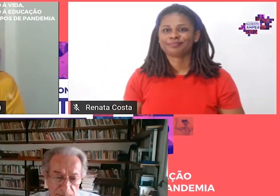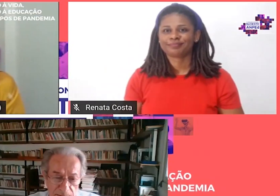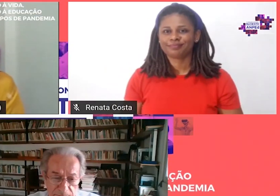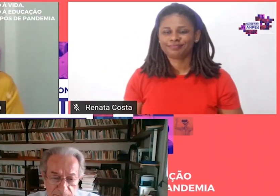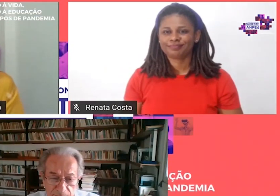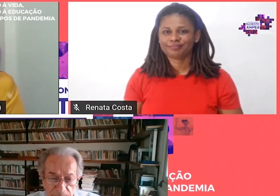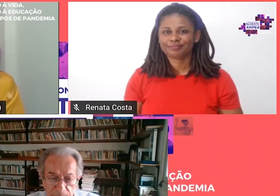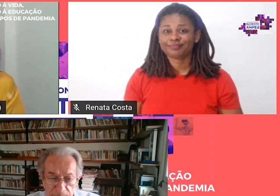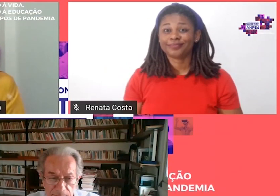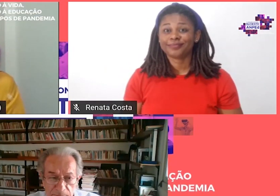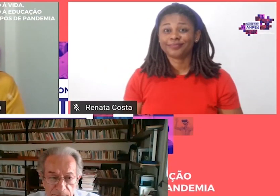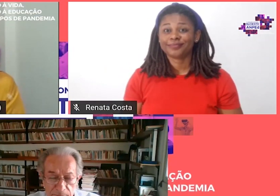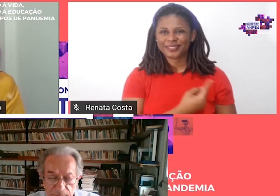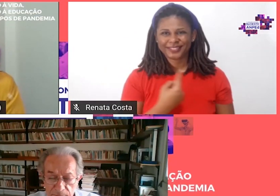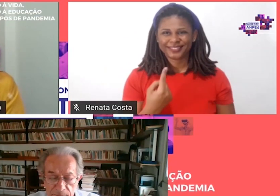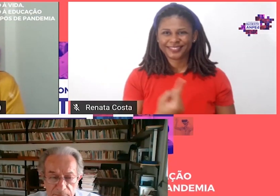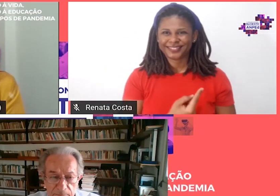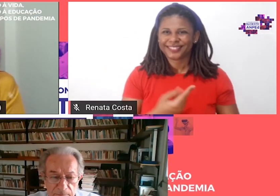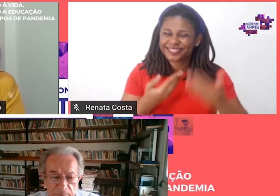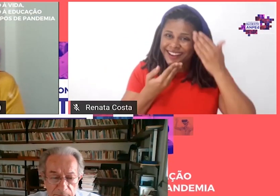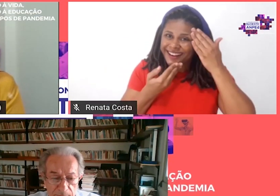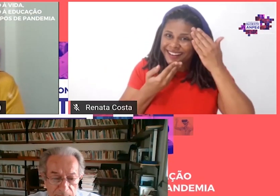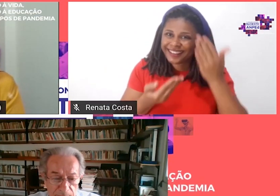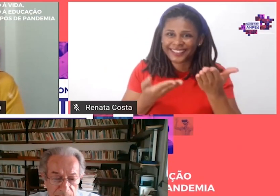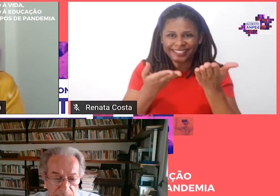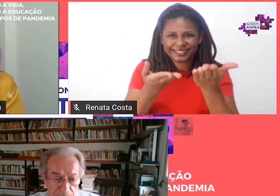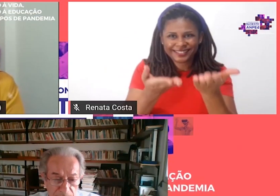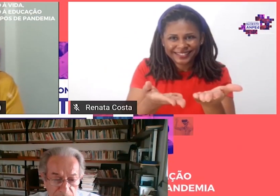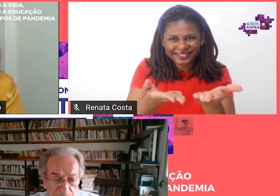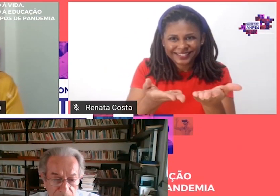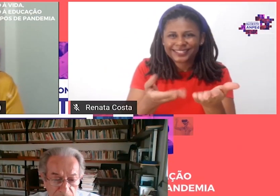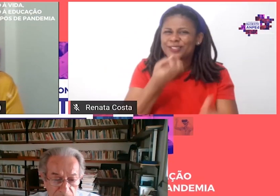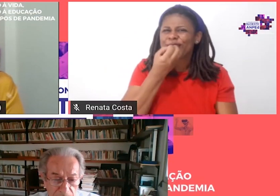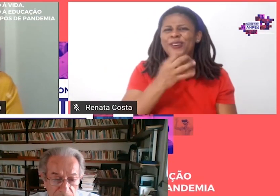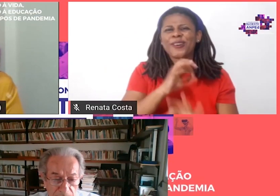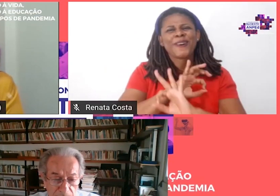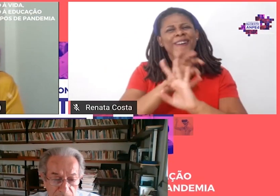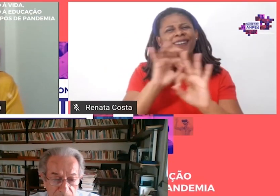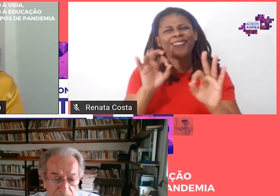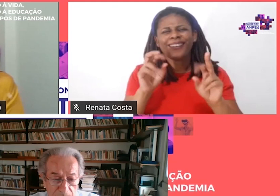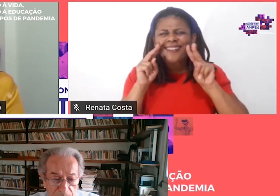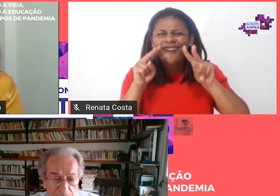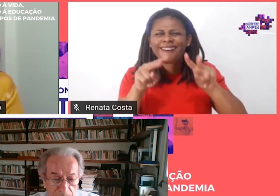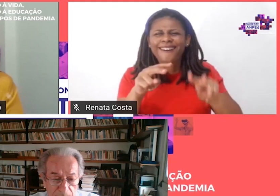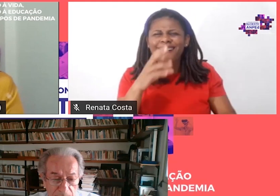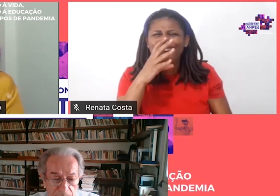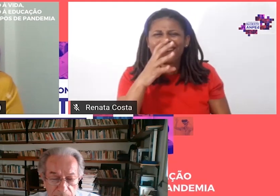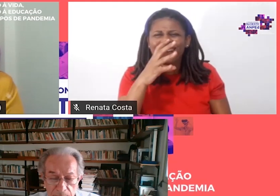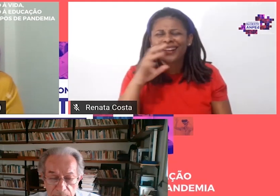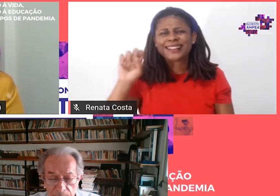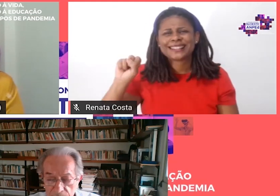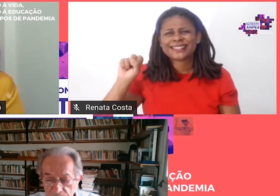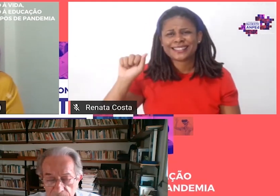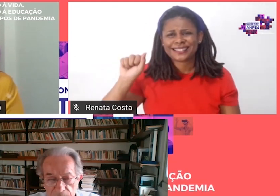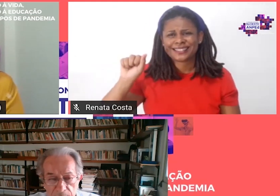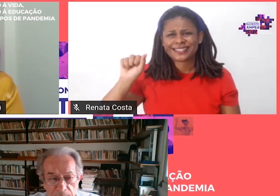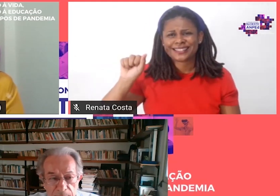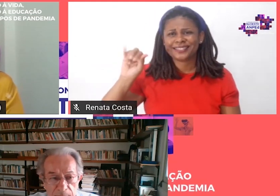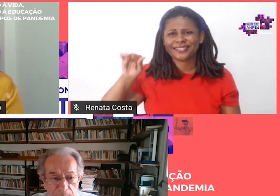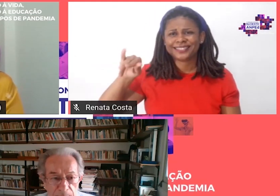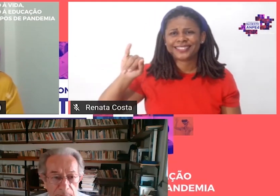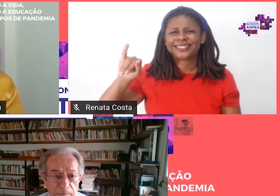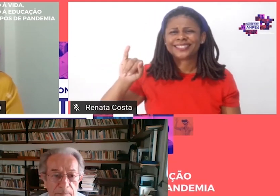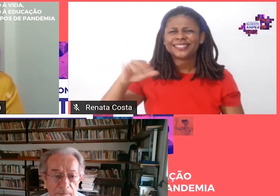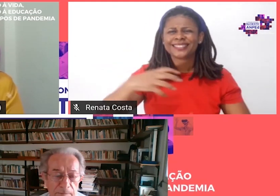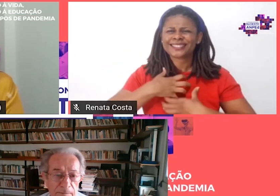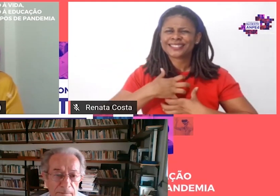nós é que te agradecemos. Muito bom te ouvir, Dê Merval, acho que você traz um pouco para a